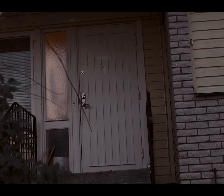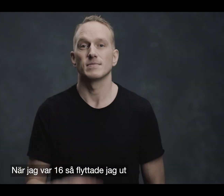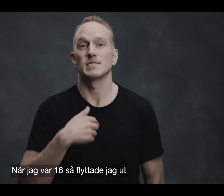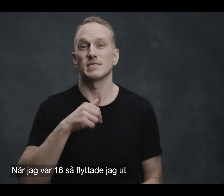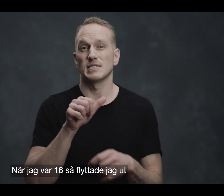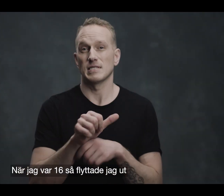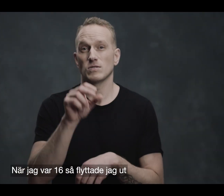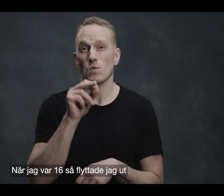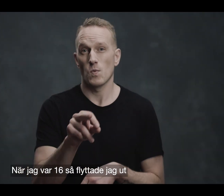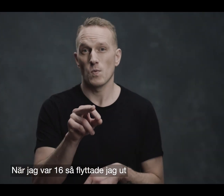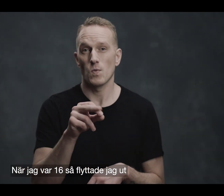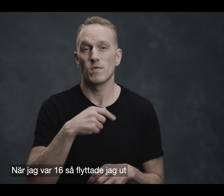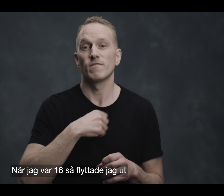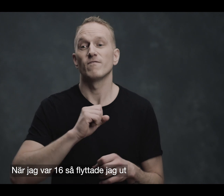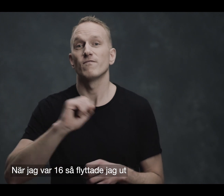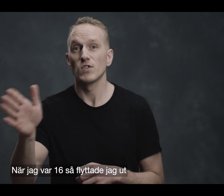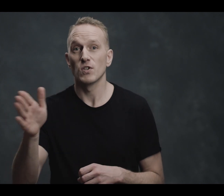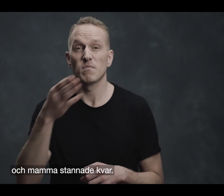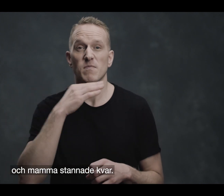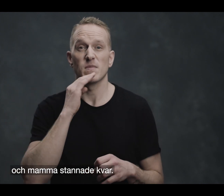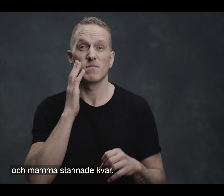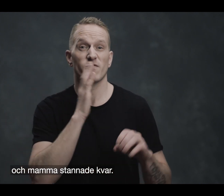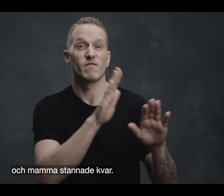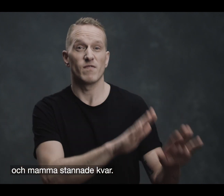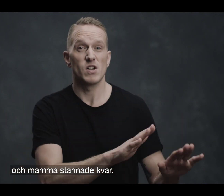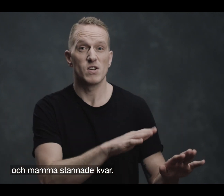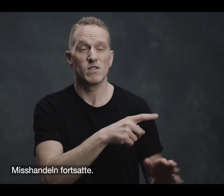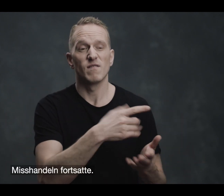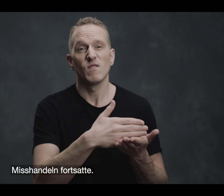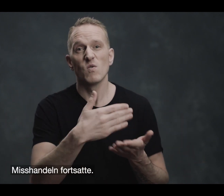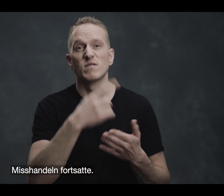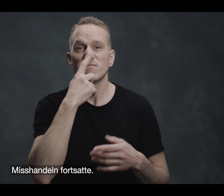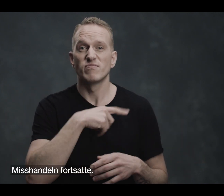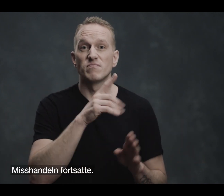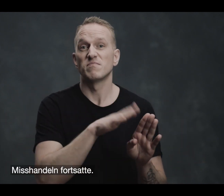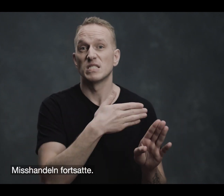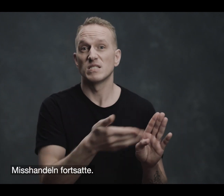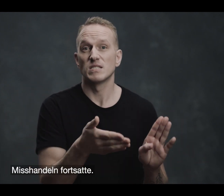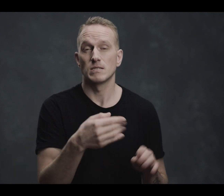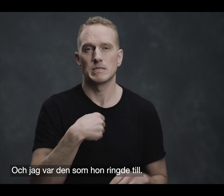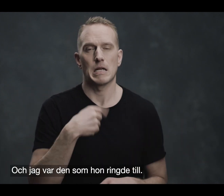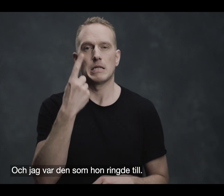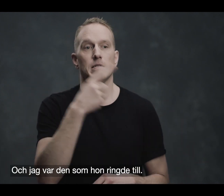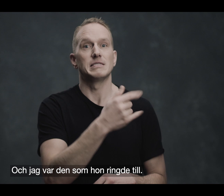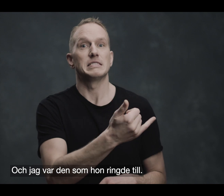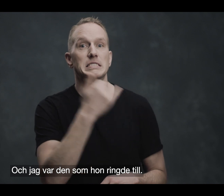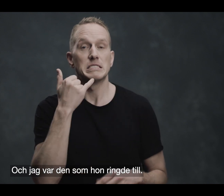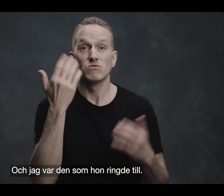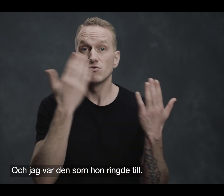När jag var sexton så flyttade jag ut och mamma stannade kvar. Misshandeln fortsatte. Och jag var den hon ringde till.